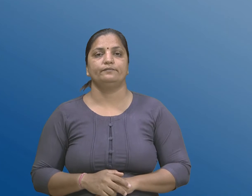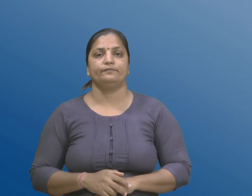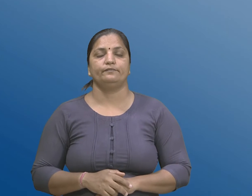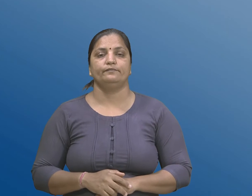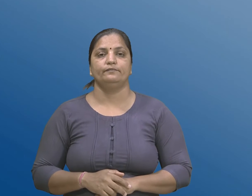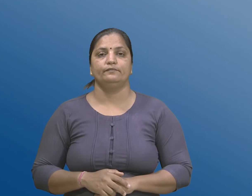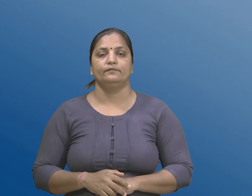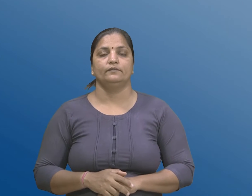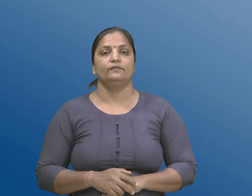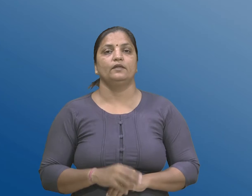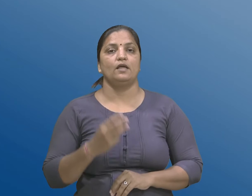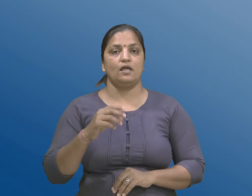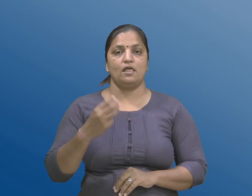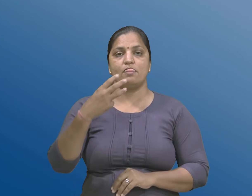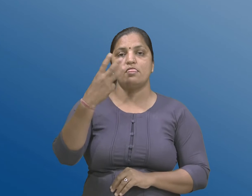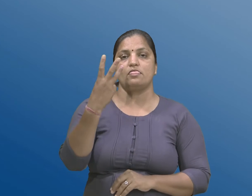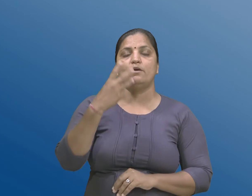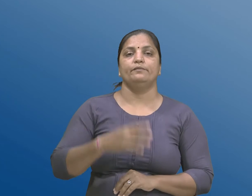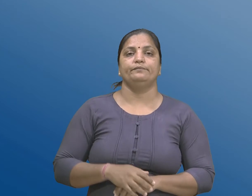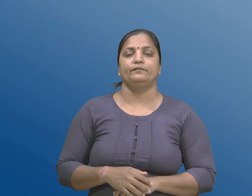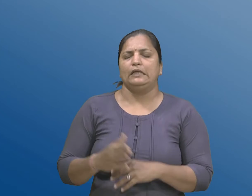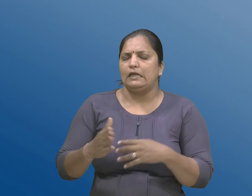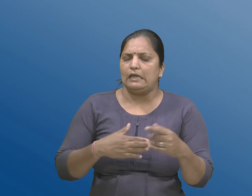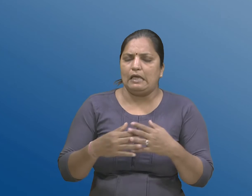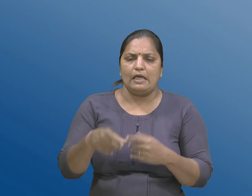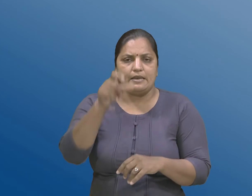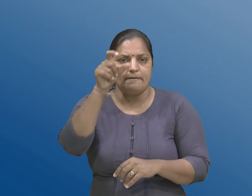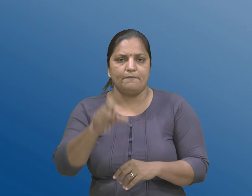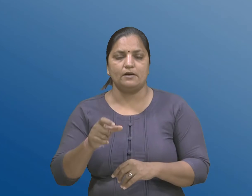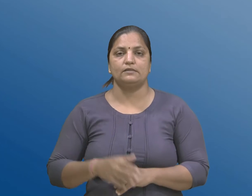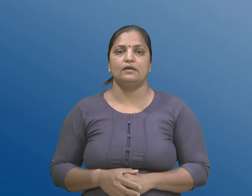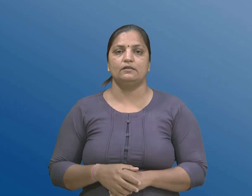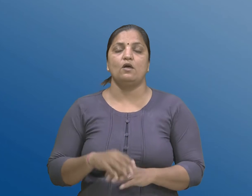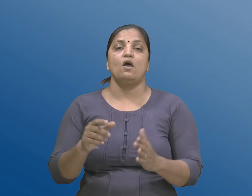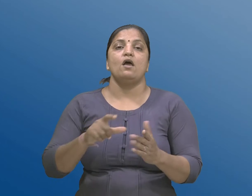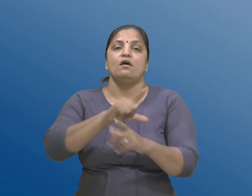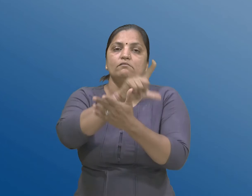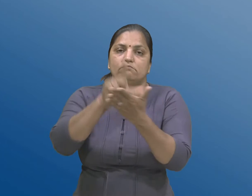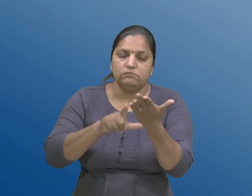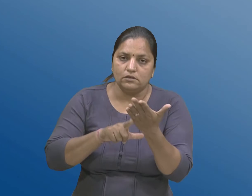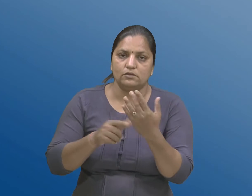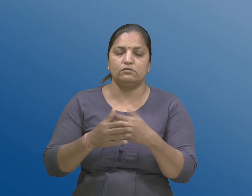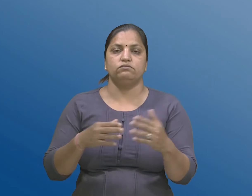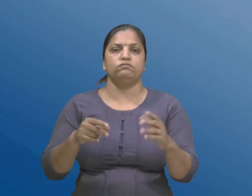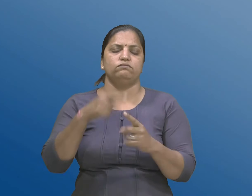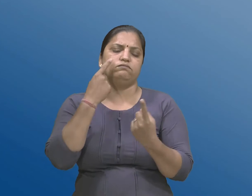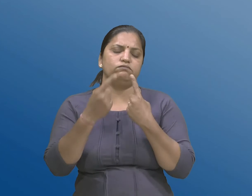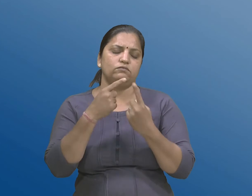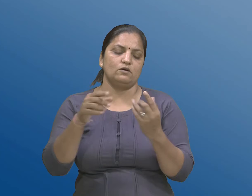नंबर त्राणू कोई पण व्यक्ती पत्रकों हिसाबों अथ्वा अन्य कोई दस्तावे जो